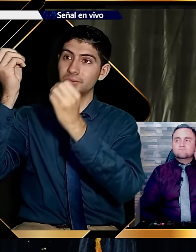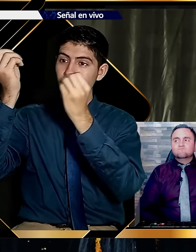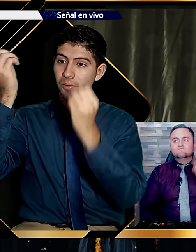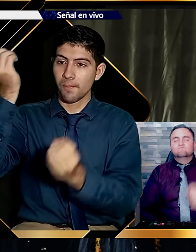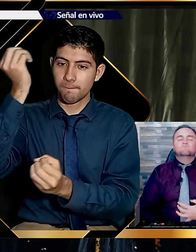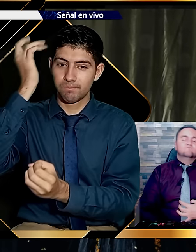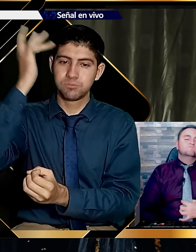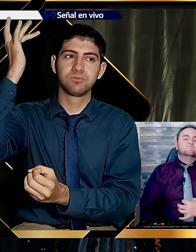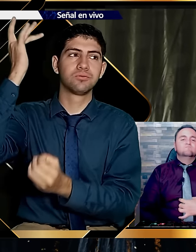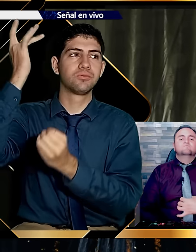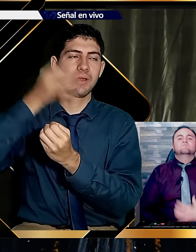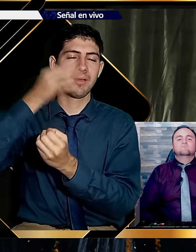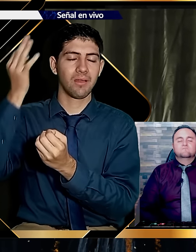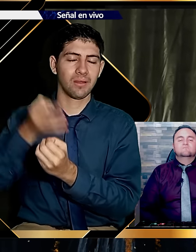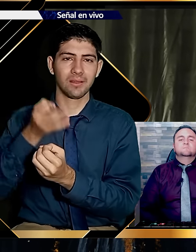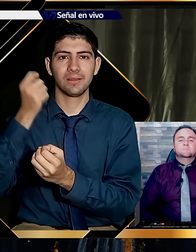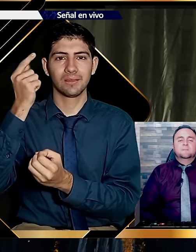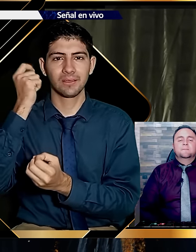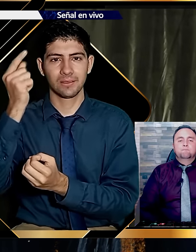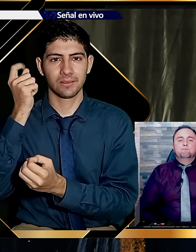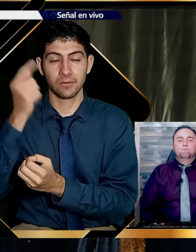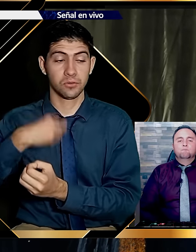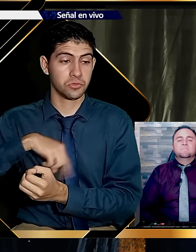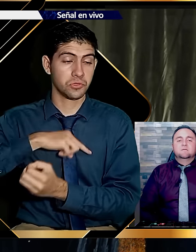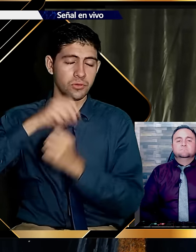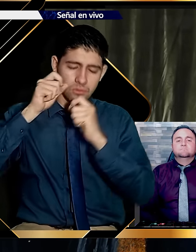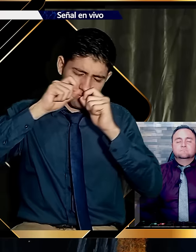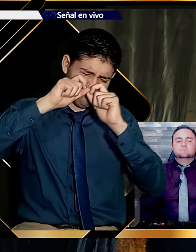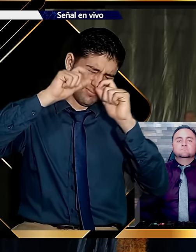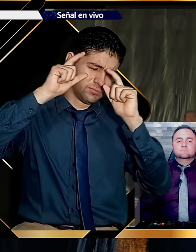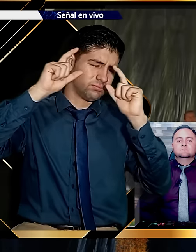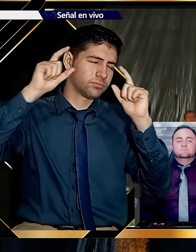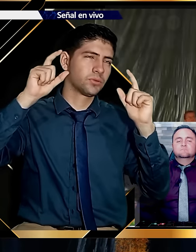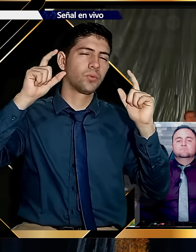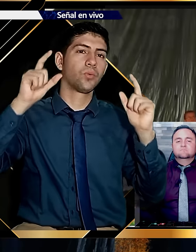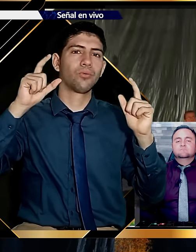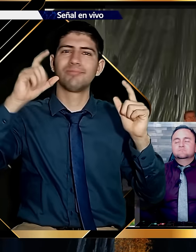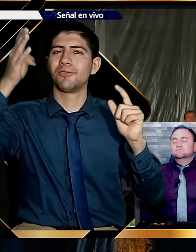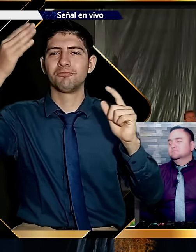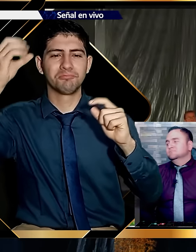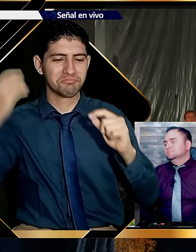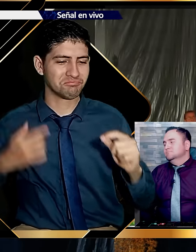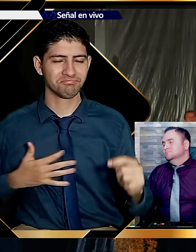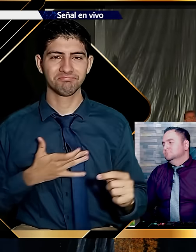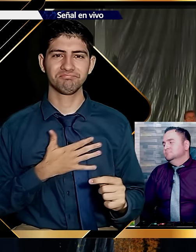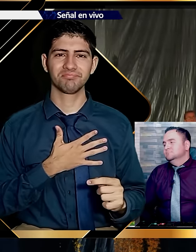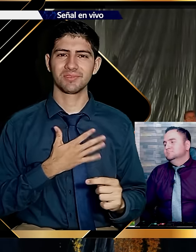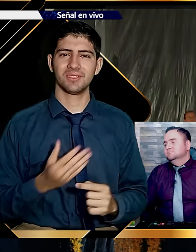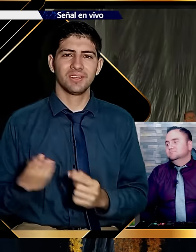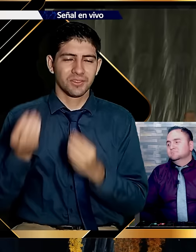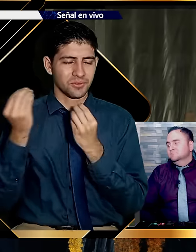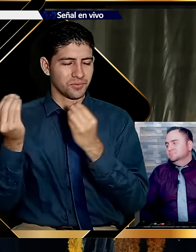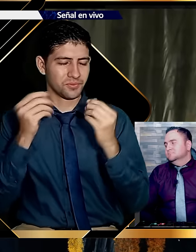Con Dios. Todos los días. Cuando usted y yo. Nos levantamos. Ya Dios. Nos ha dado más. De lo que nosotros. Necesitamos. Y